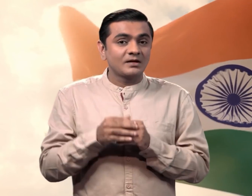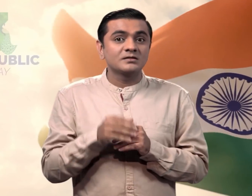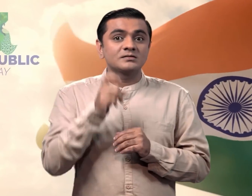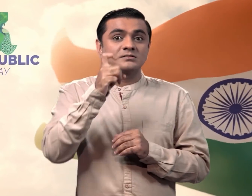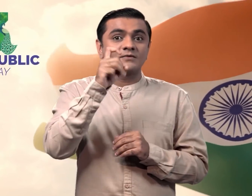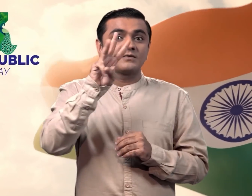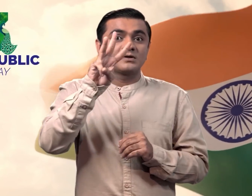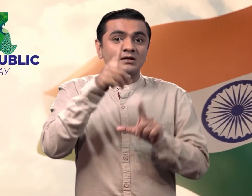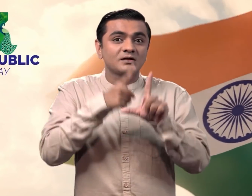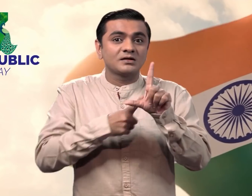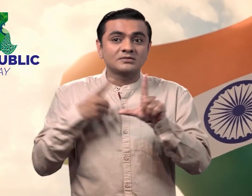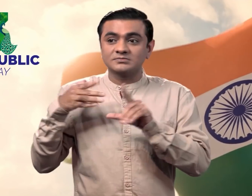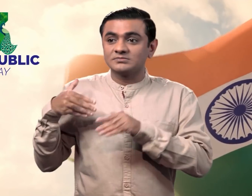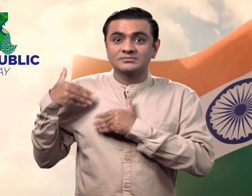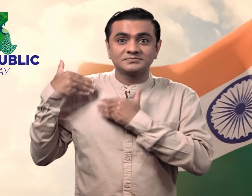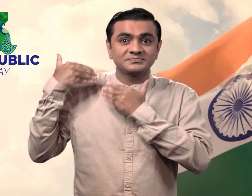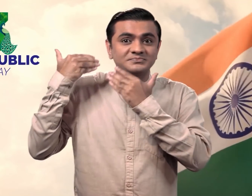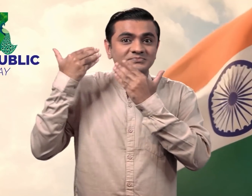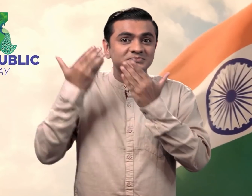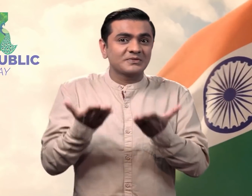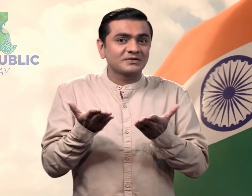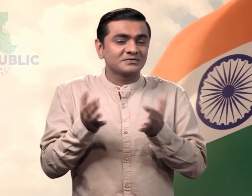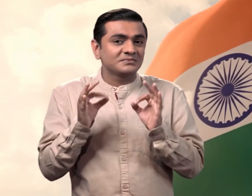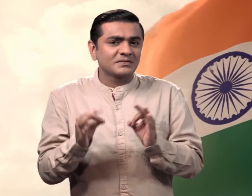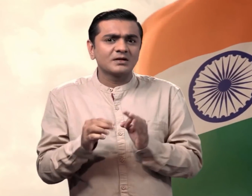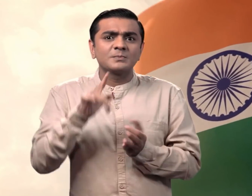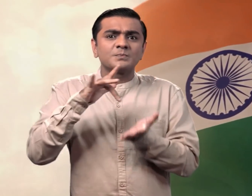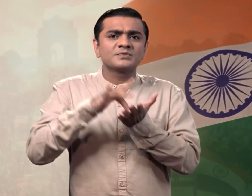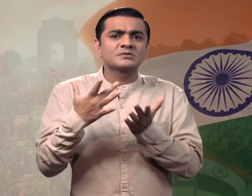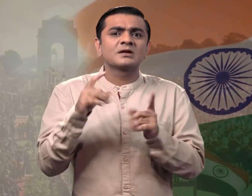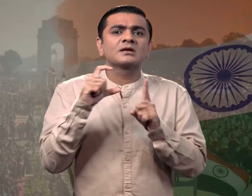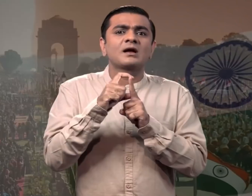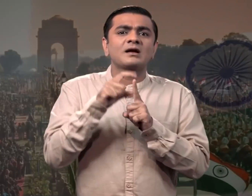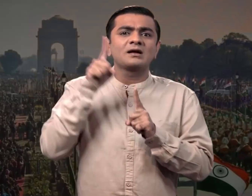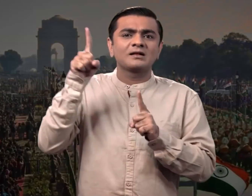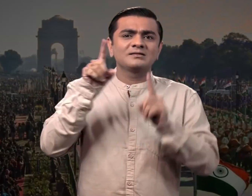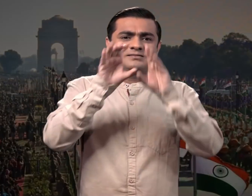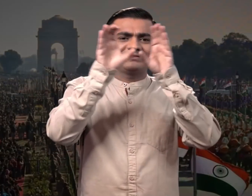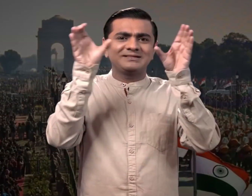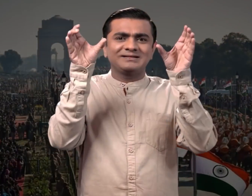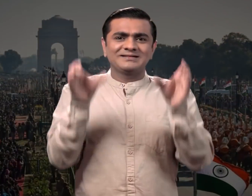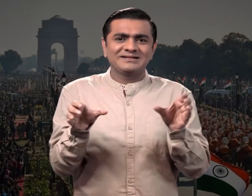73 गंतंतर दिवस परेड का आयोजन दिल्डी के राजपात पर होता है